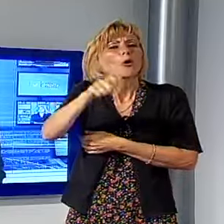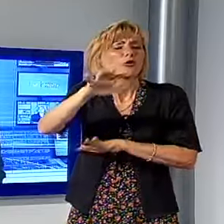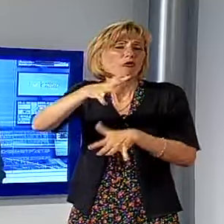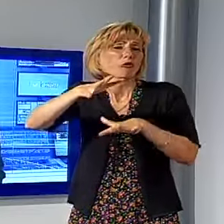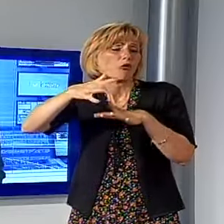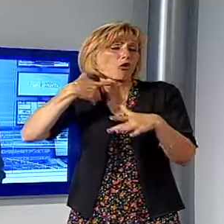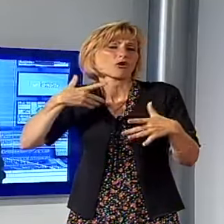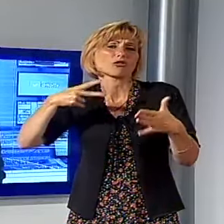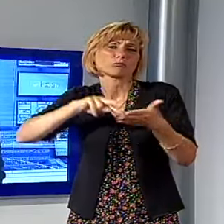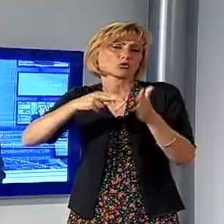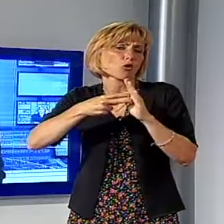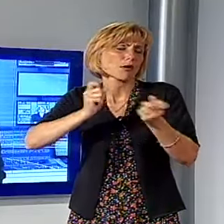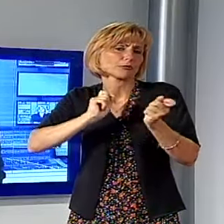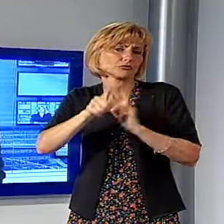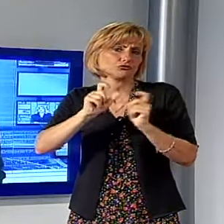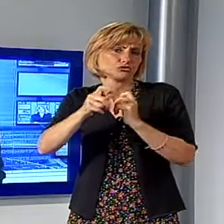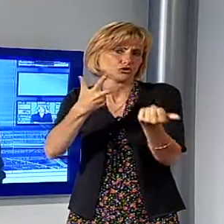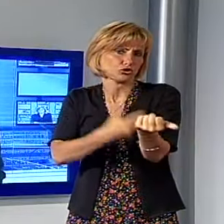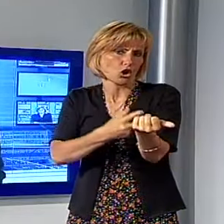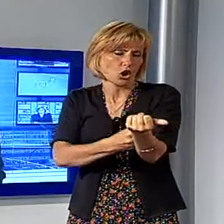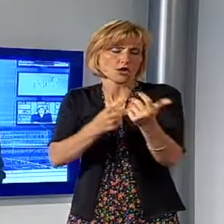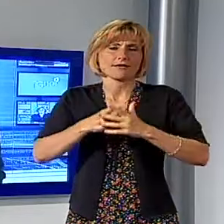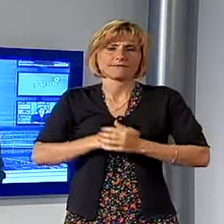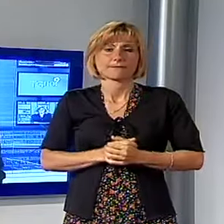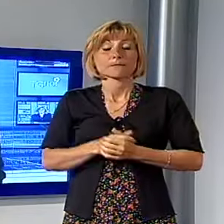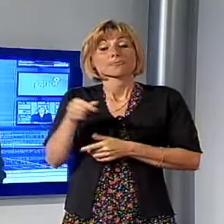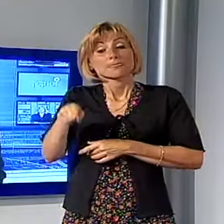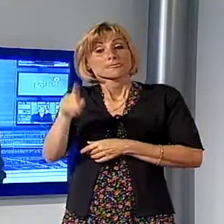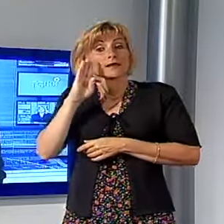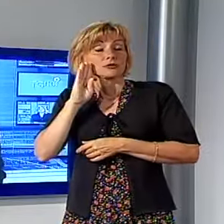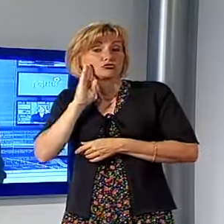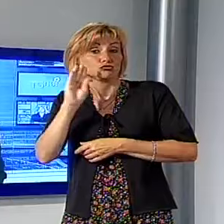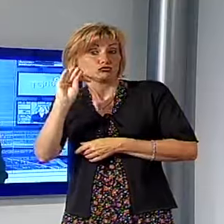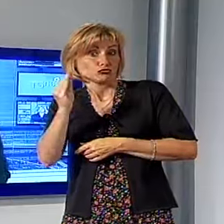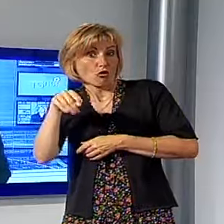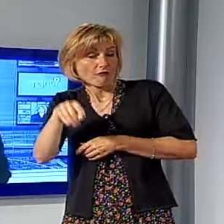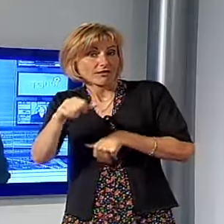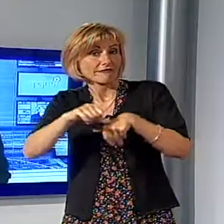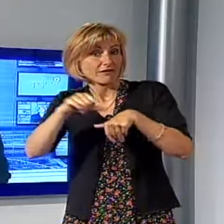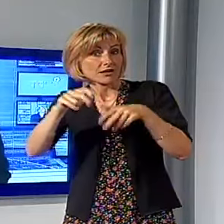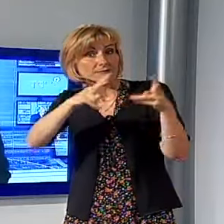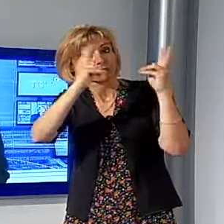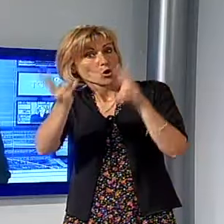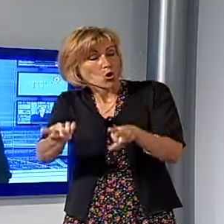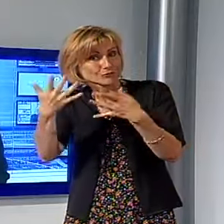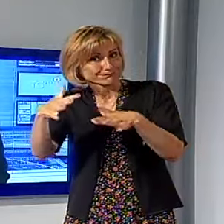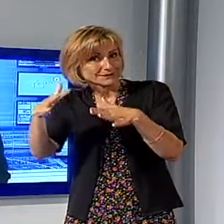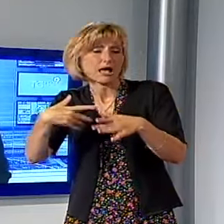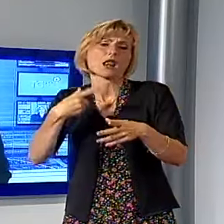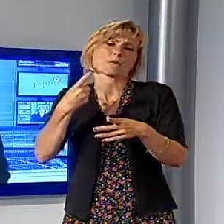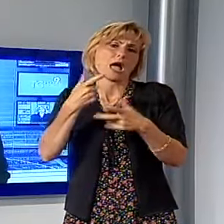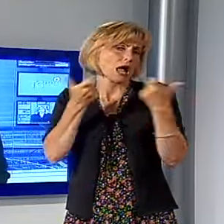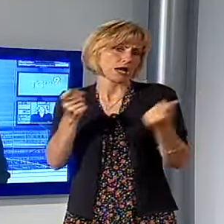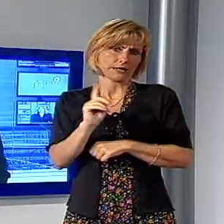problemi legati allo smercio di sostanze stupefacenti. Il ferito è stato ricoverato in ospedale e non desta